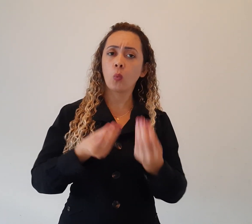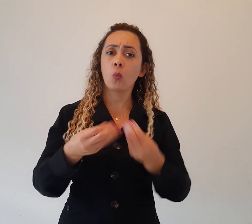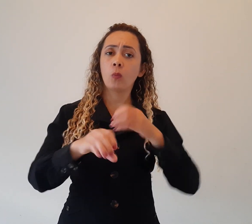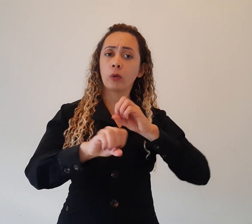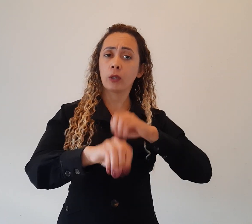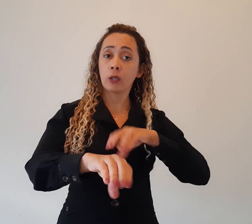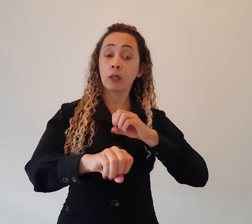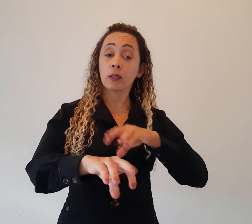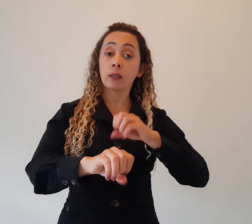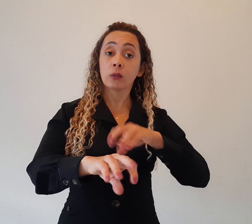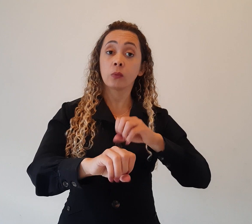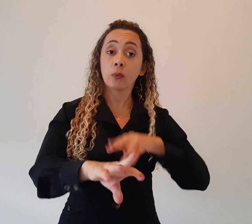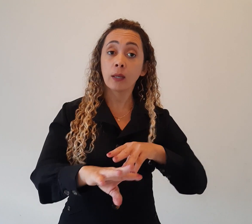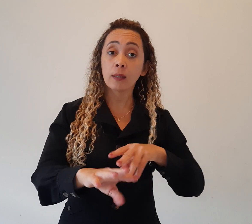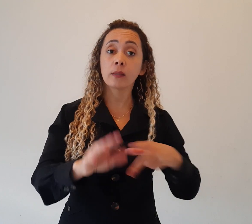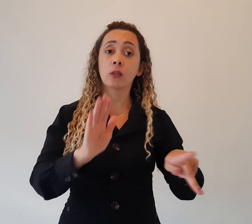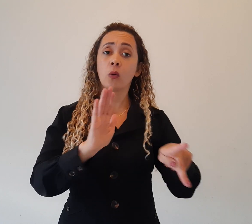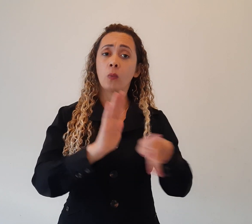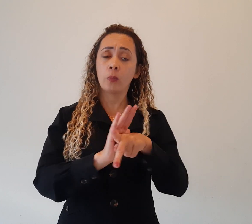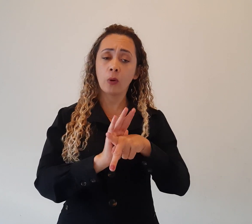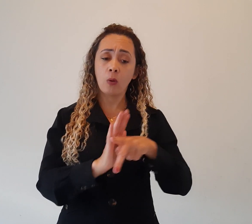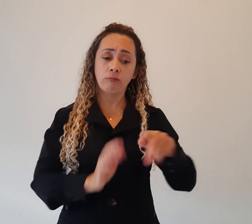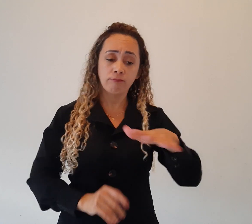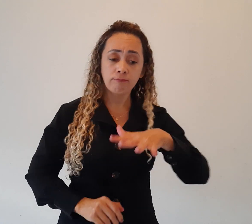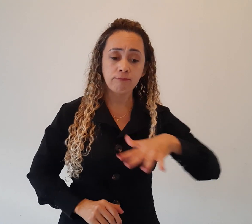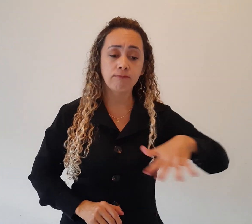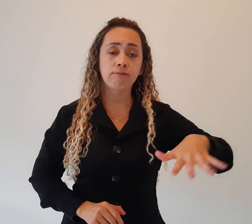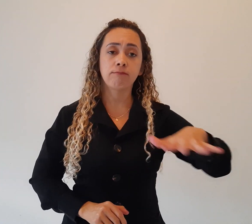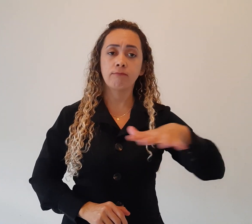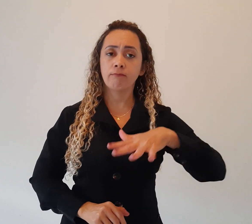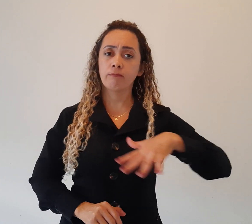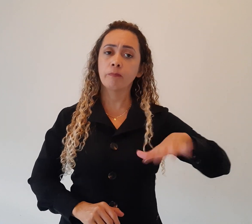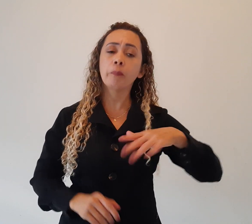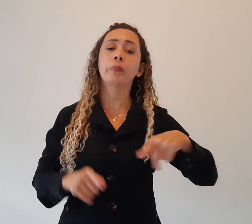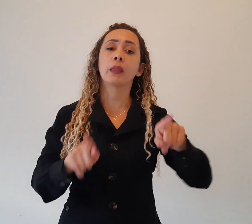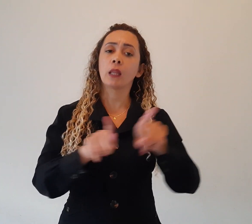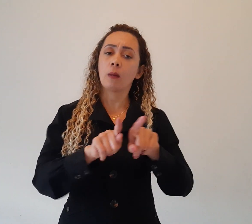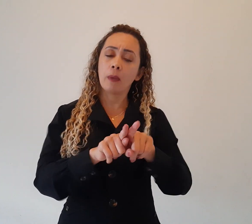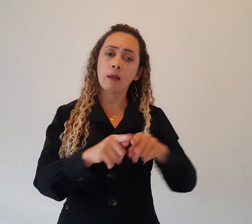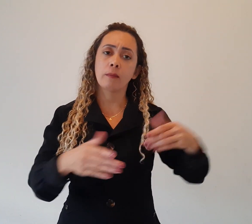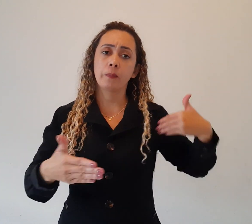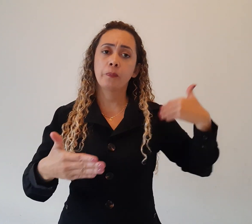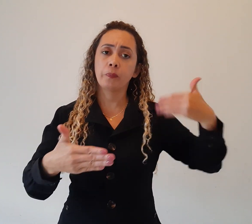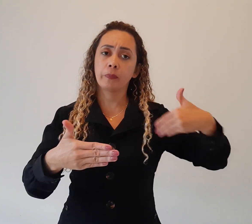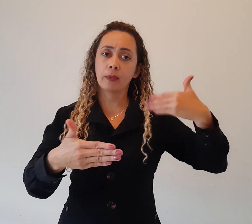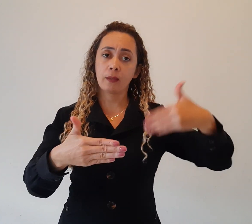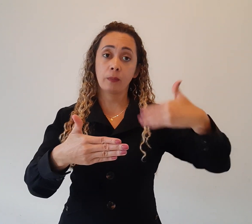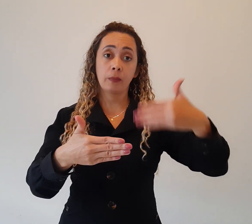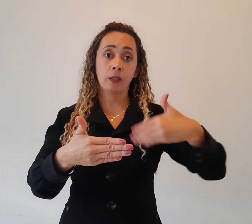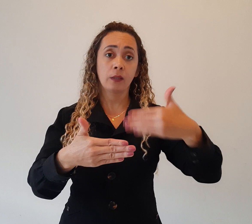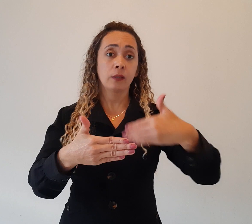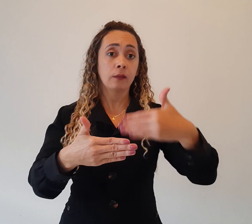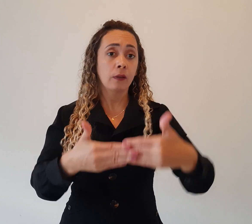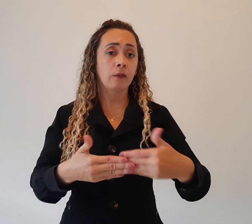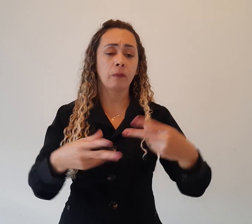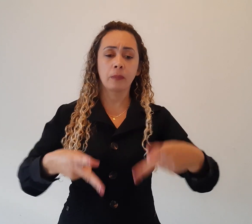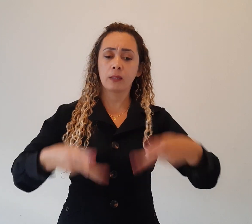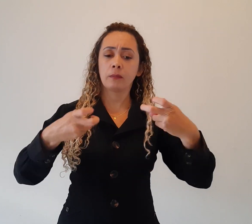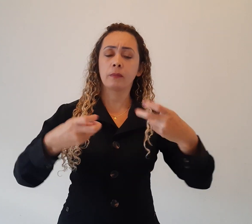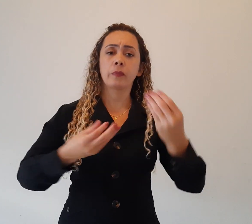E passaremos pela educação no mundo medieval. No mundo medieval, teríamos como a igreja, um